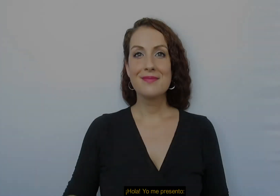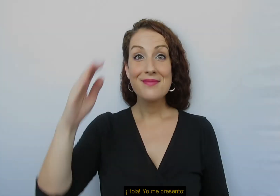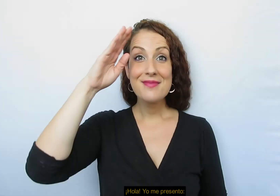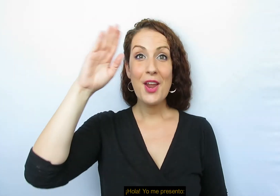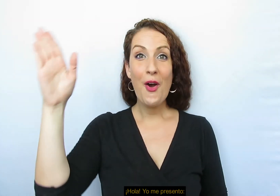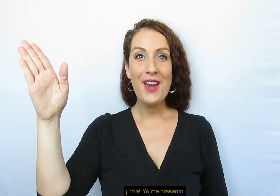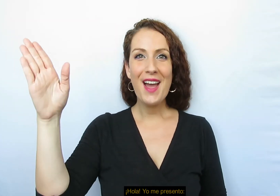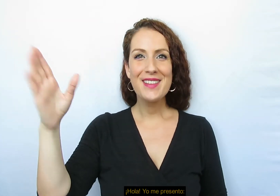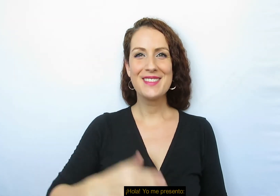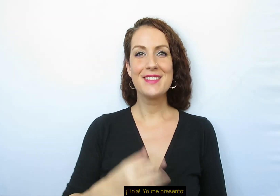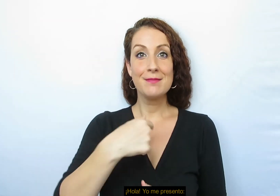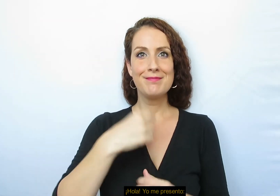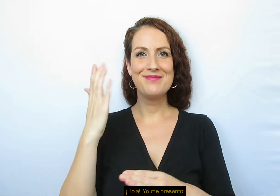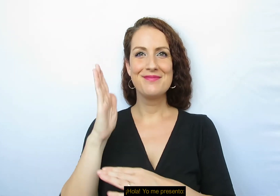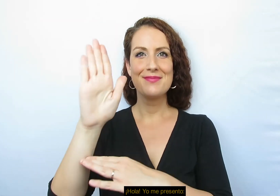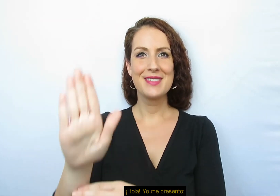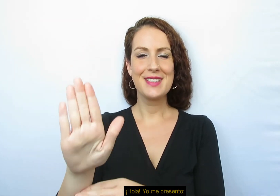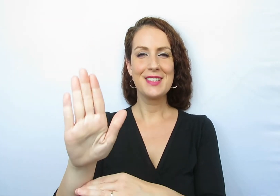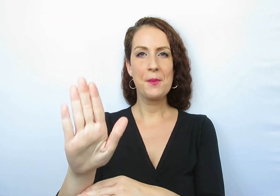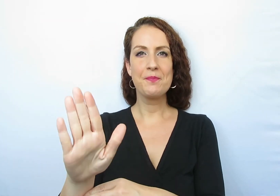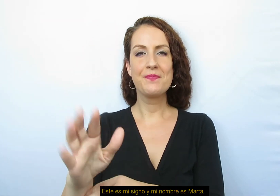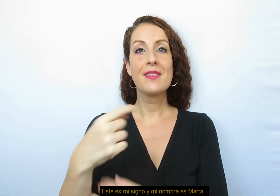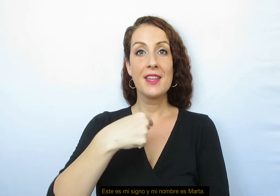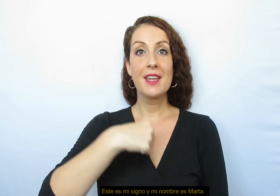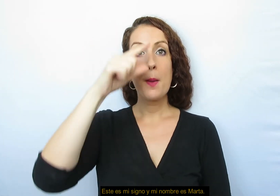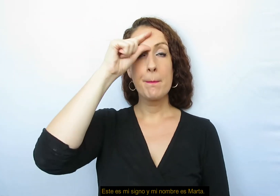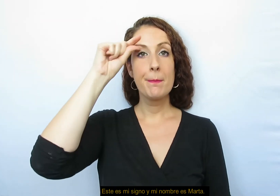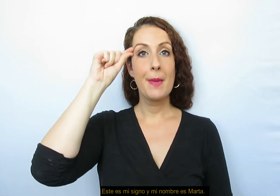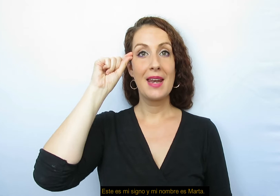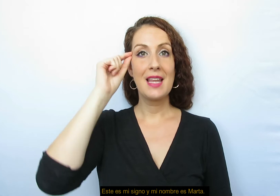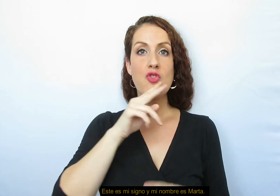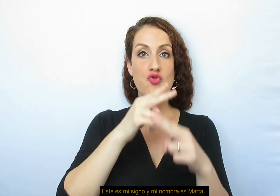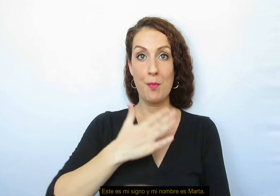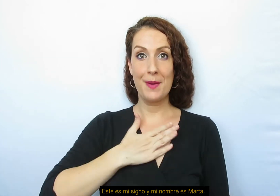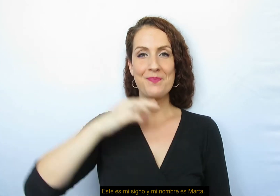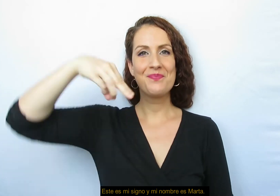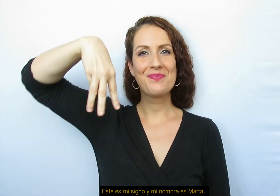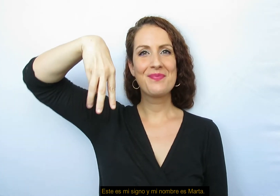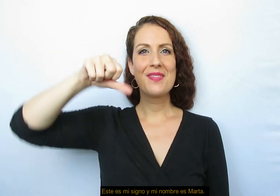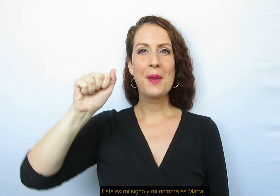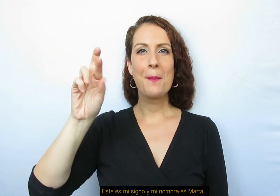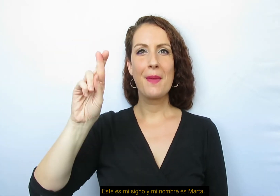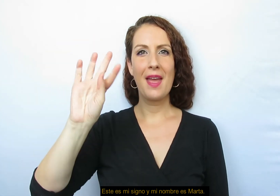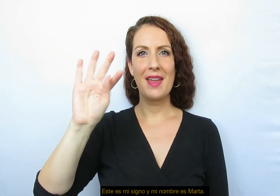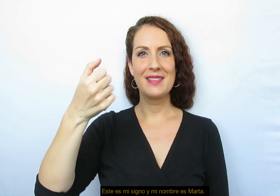Hola, yo me presento. Este es mi signo y mi nombre es Marta.